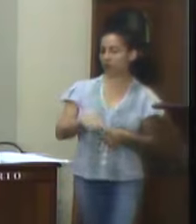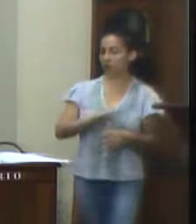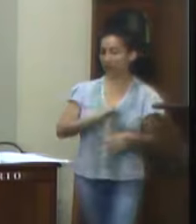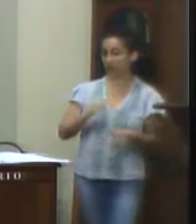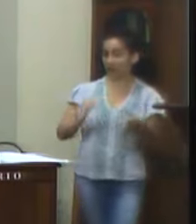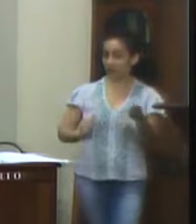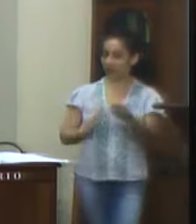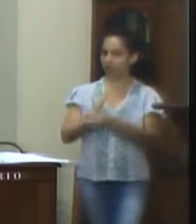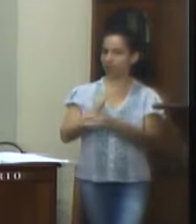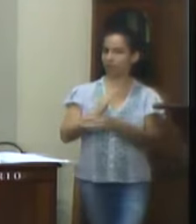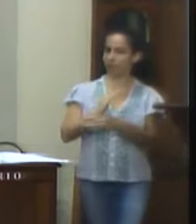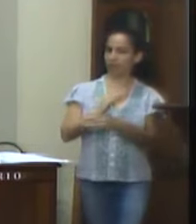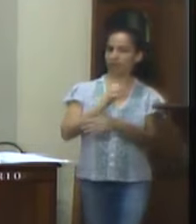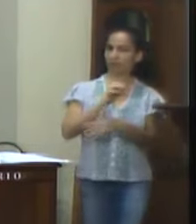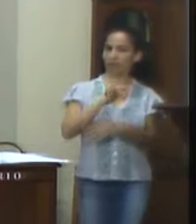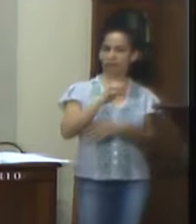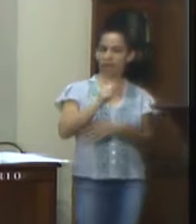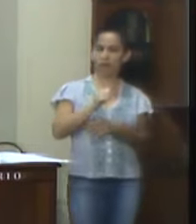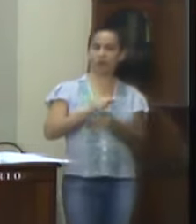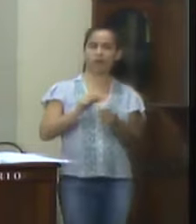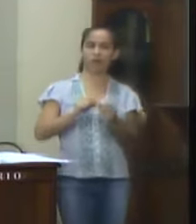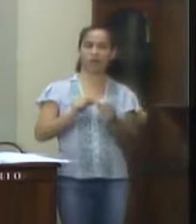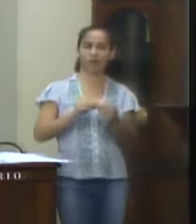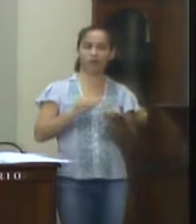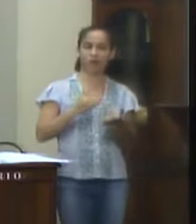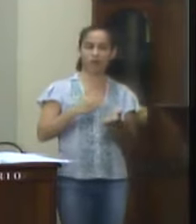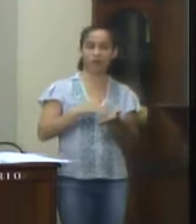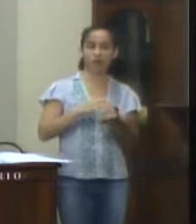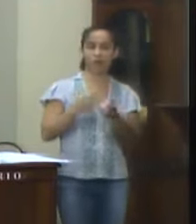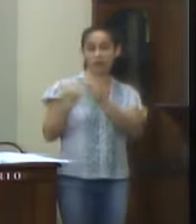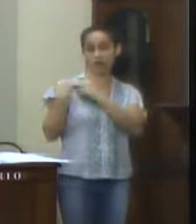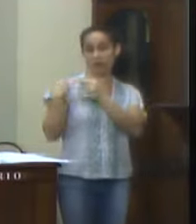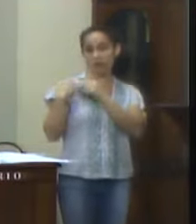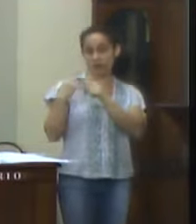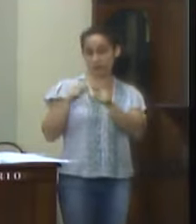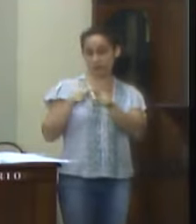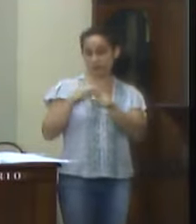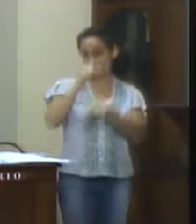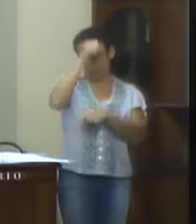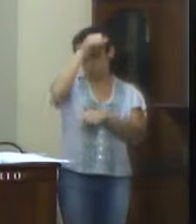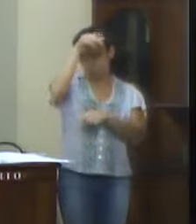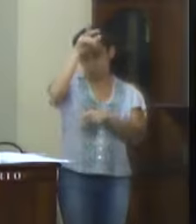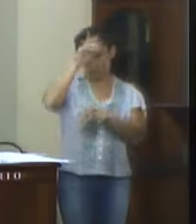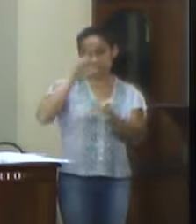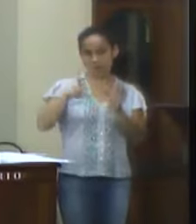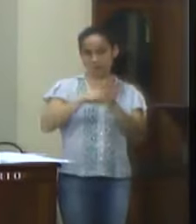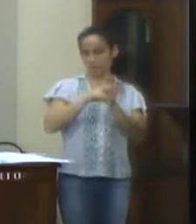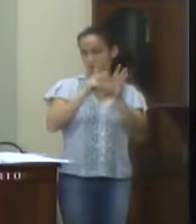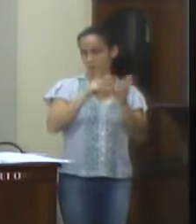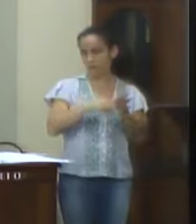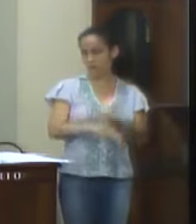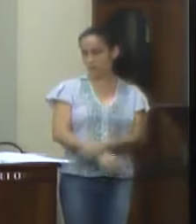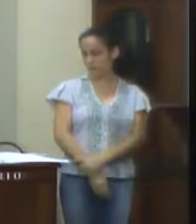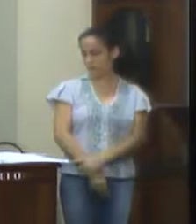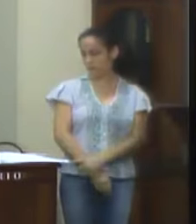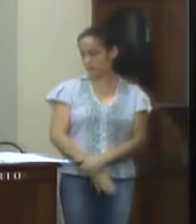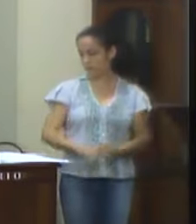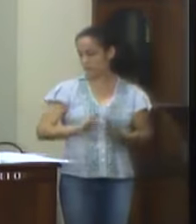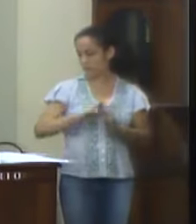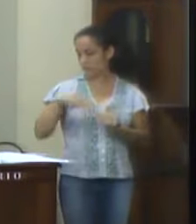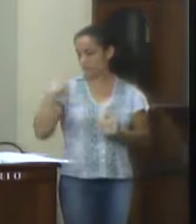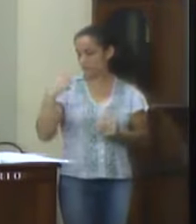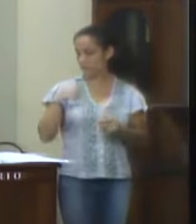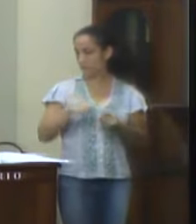aprovada, esta emenda deverá ser adequadamente introduzida pelo Departamento Competente do Executivo, a lei correspondente. Câmara Municipal de